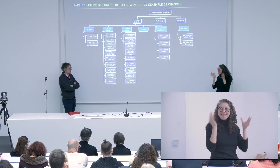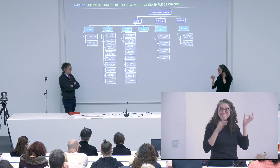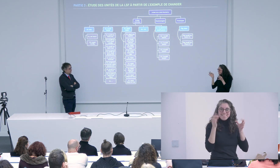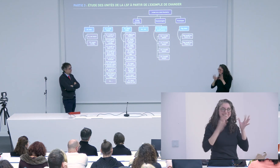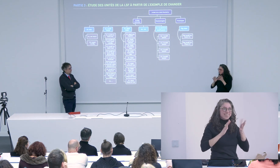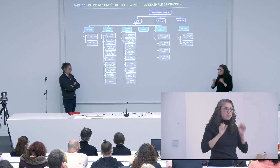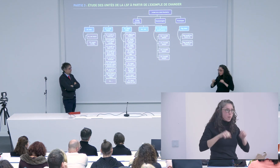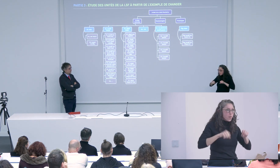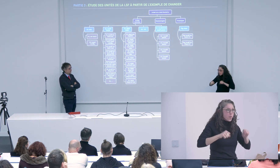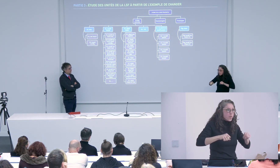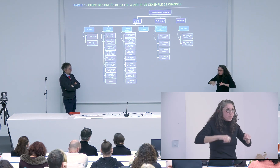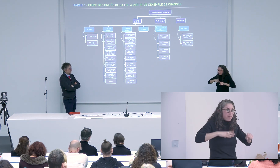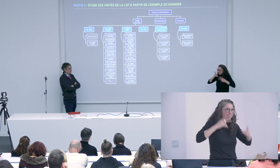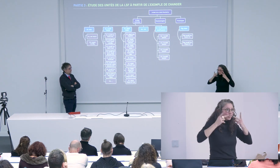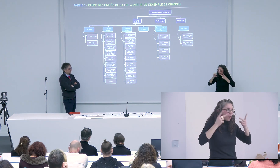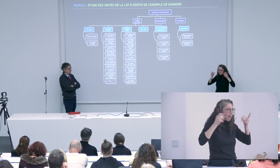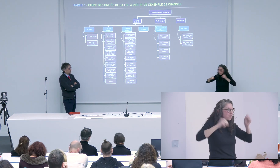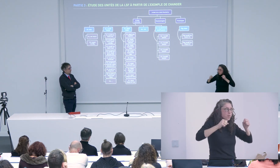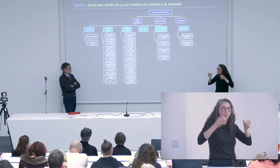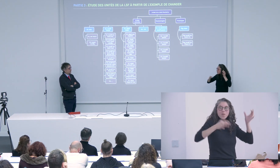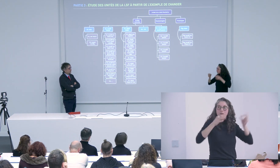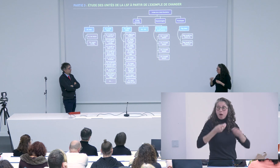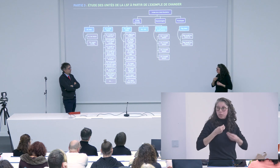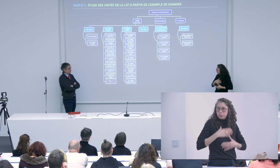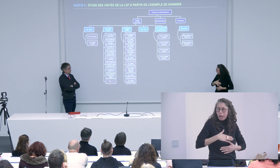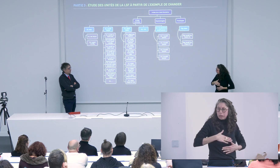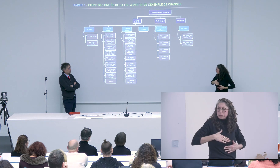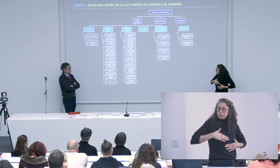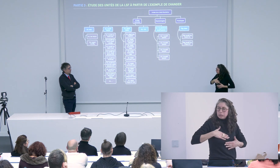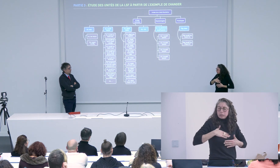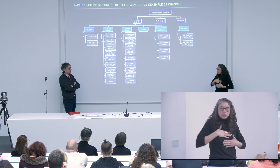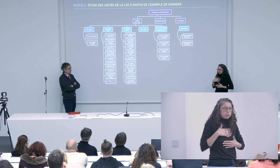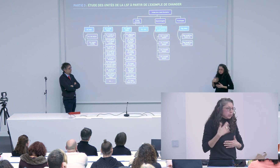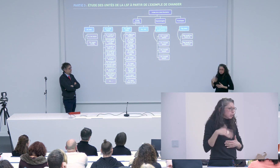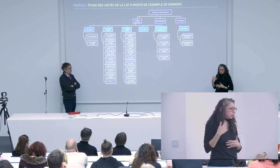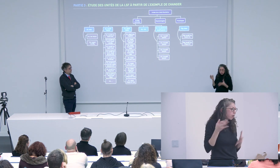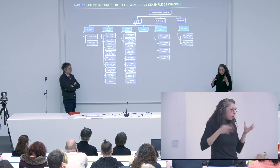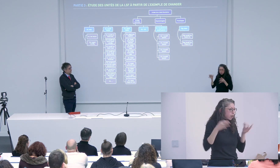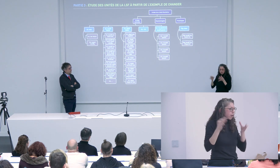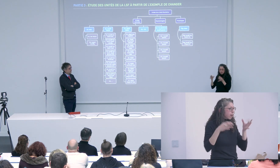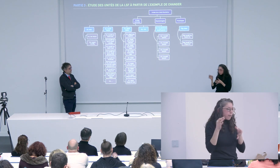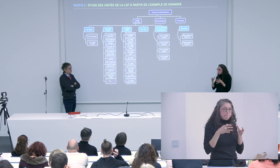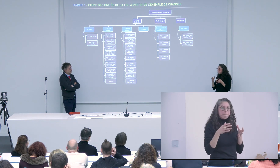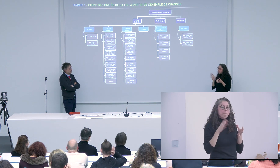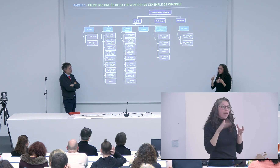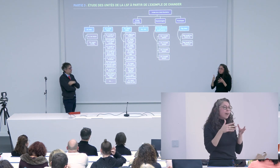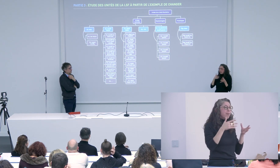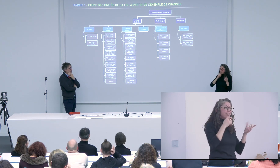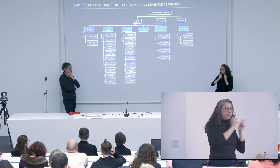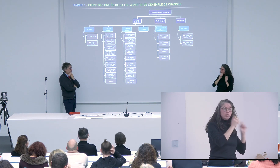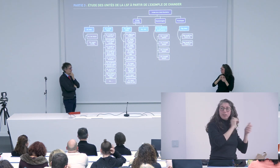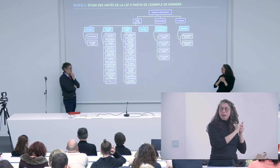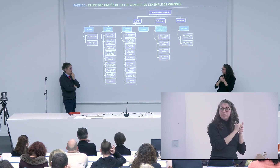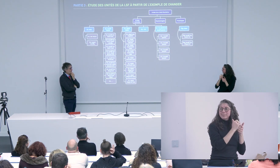et je suis devenu un petit peu fan en fait d'essayer de construire des variations autour de ce terme là d'en